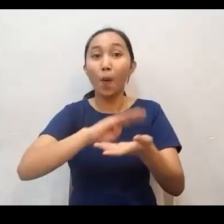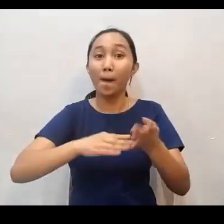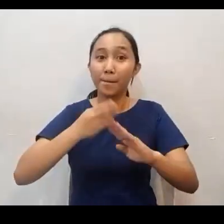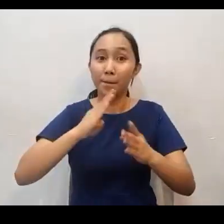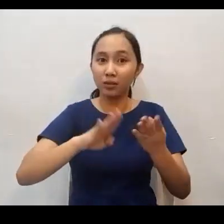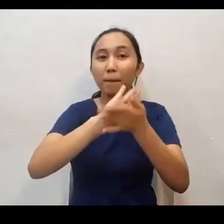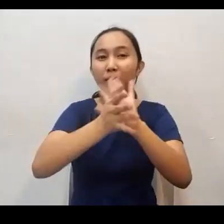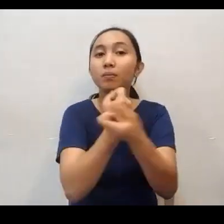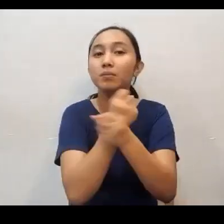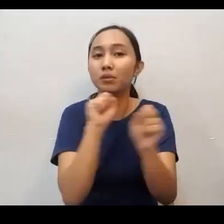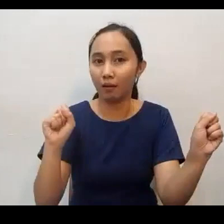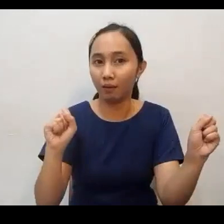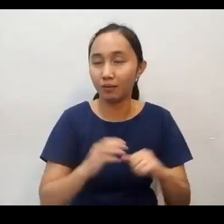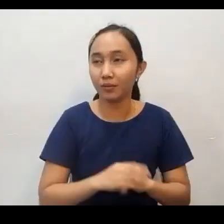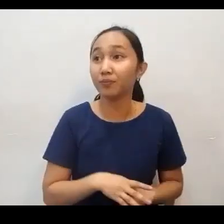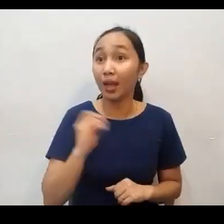mga katrabaho po ay naligtas.